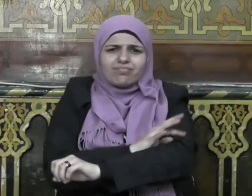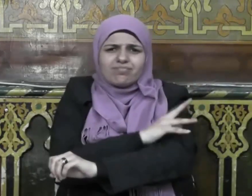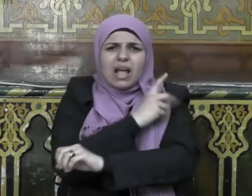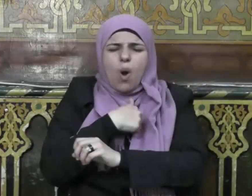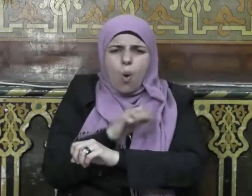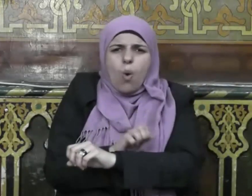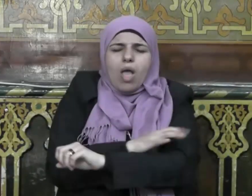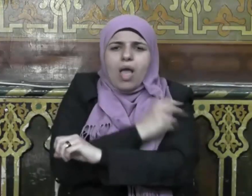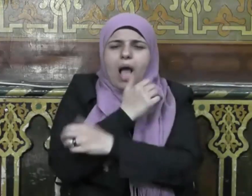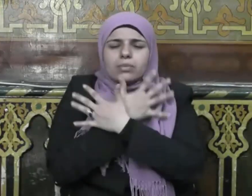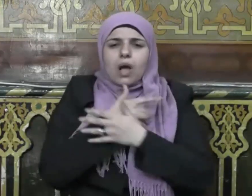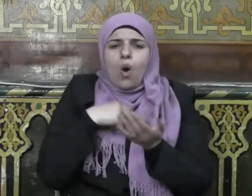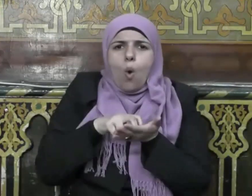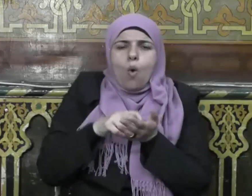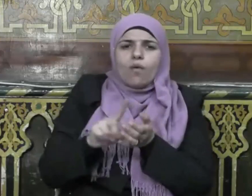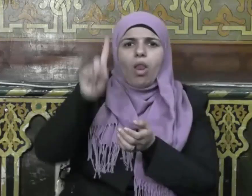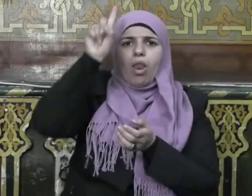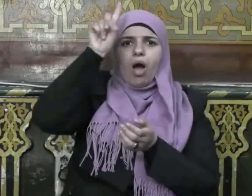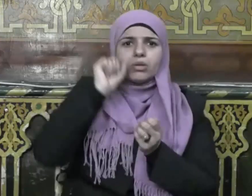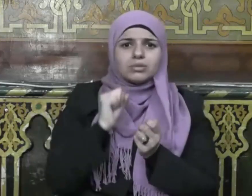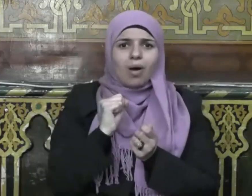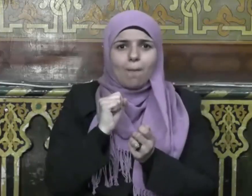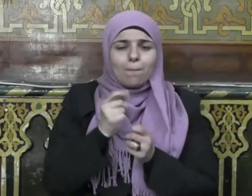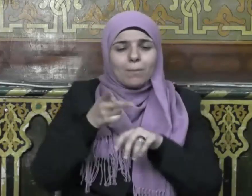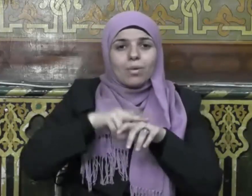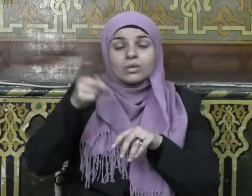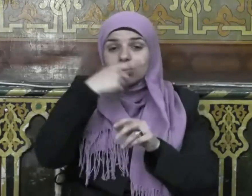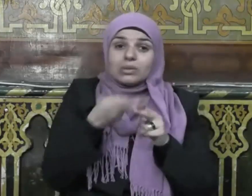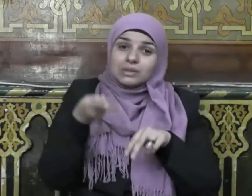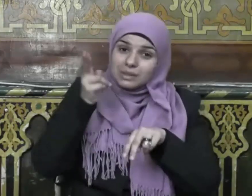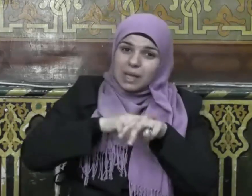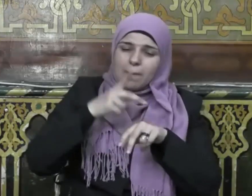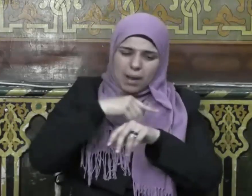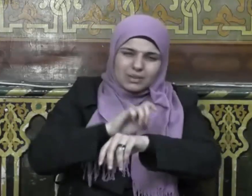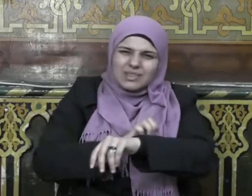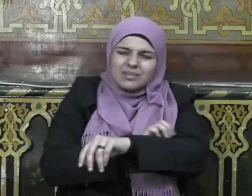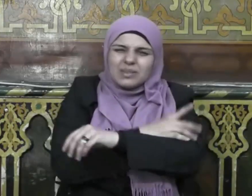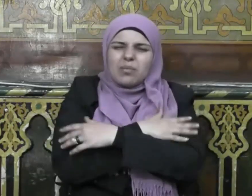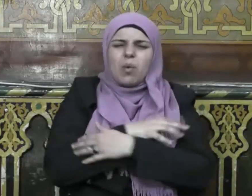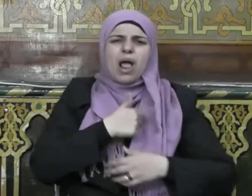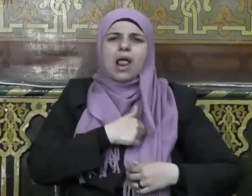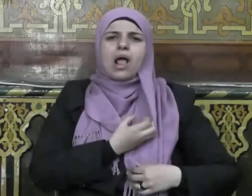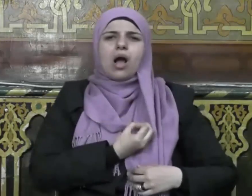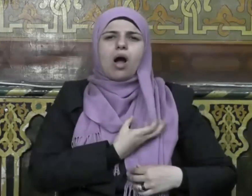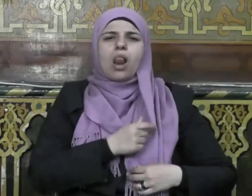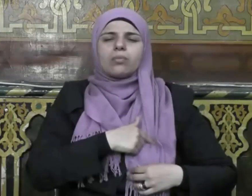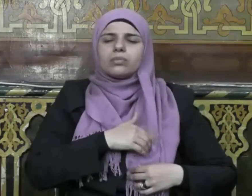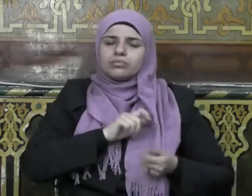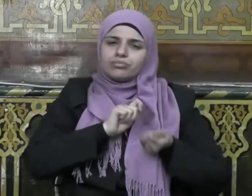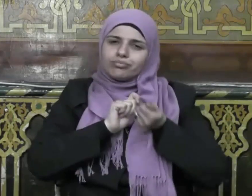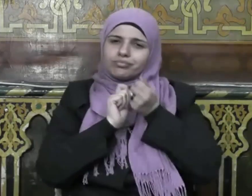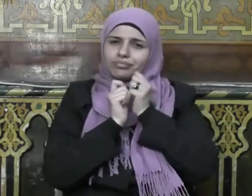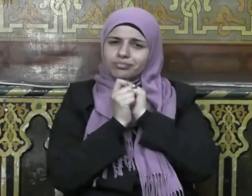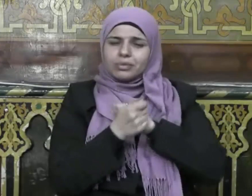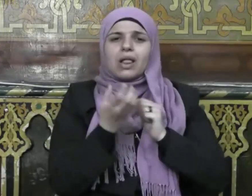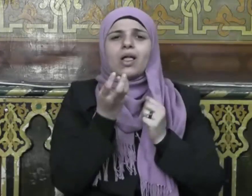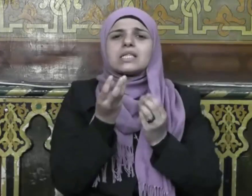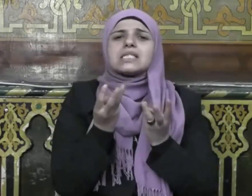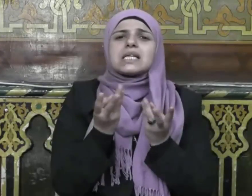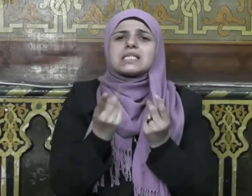جلود الذين يخشون ربهم ثم تلين جلودهم وقلوبهم إلى ذكر الله ذلك